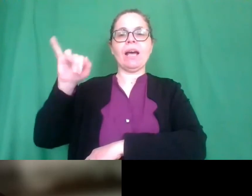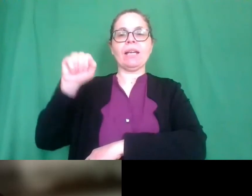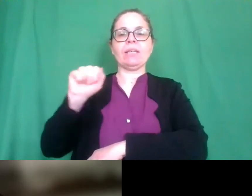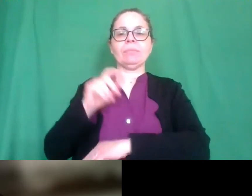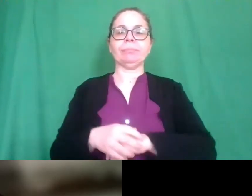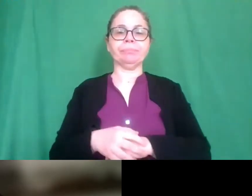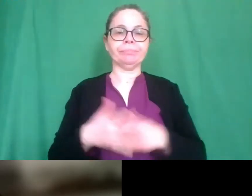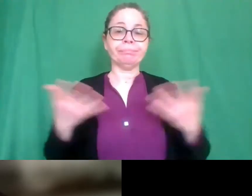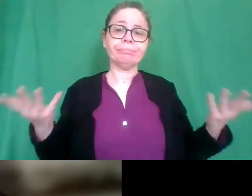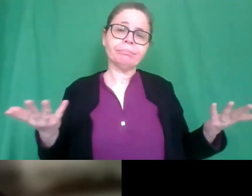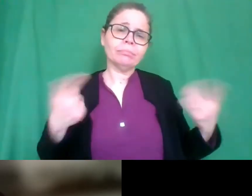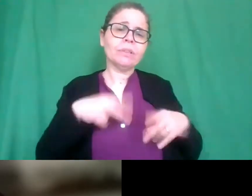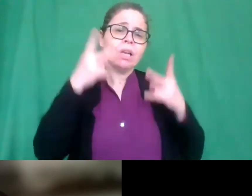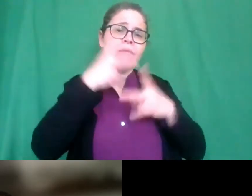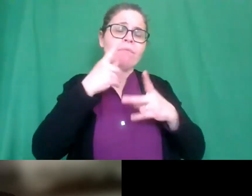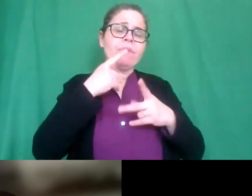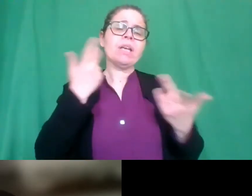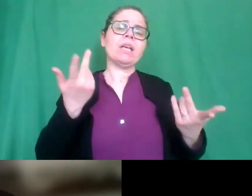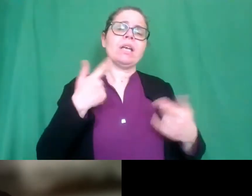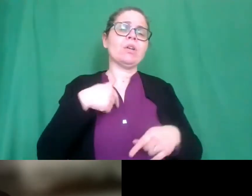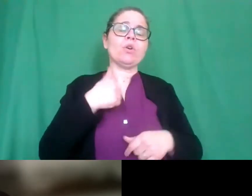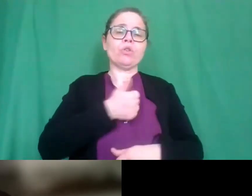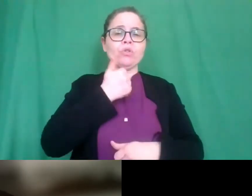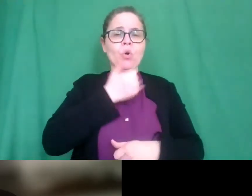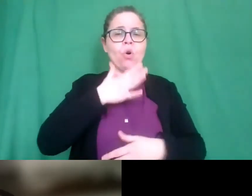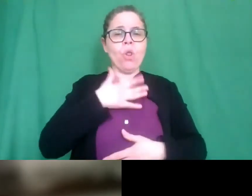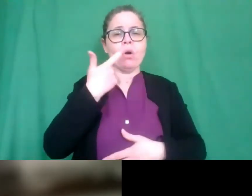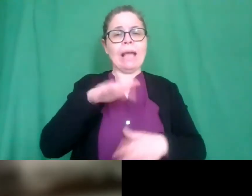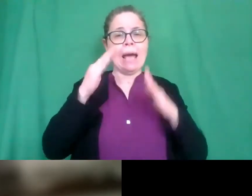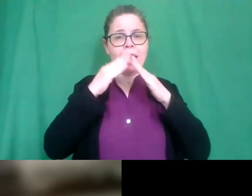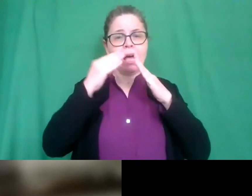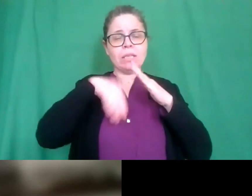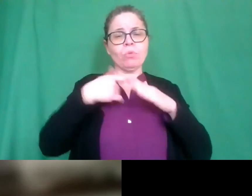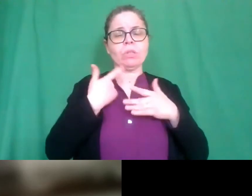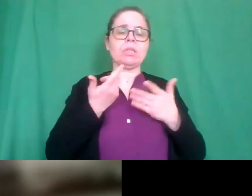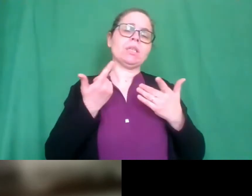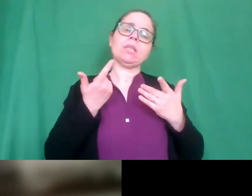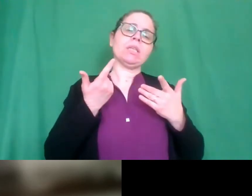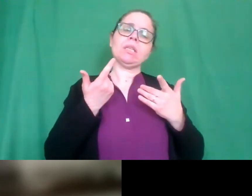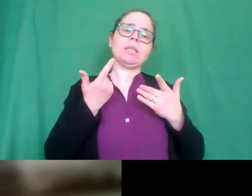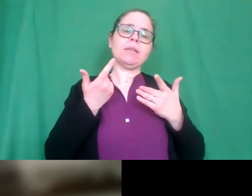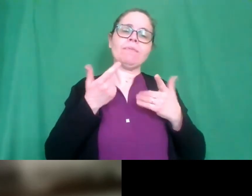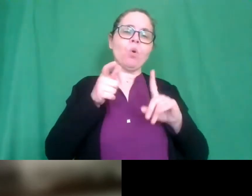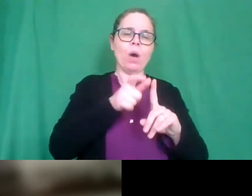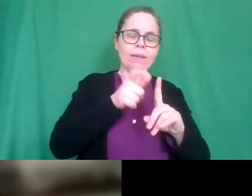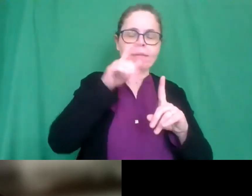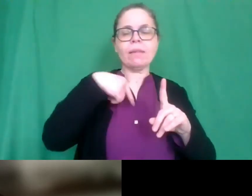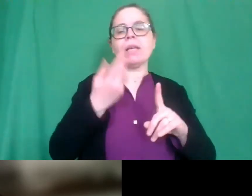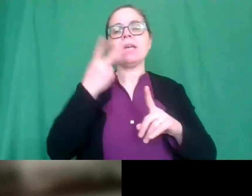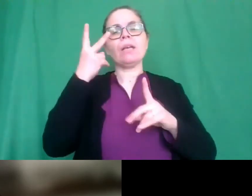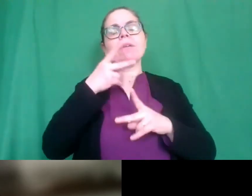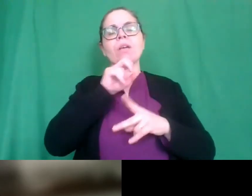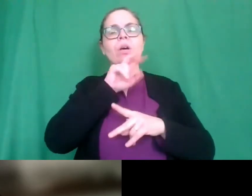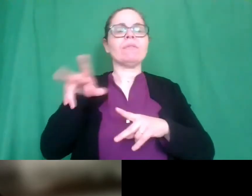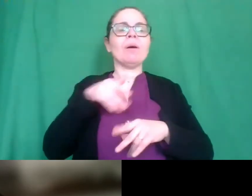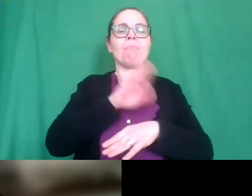abbiamo questioni di quarantena quindi sono solo io da casa però vi ringrazio riporteremo il messaggio ai bambini